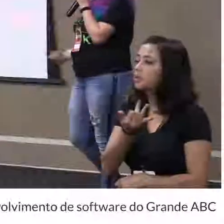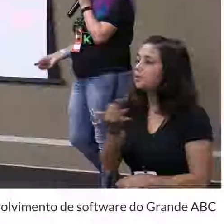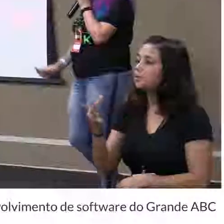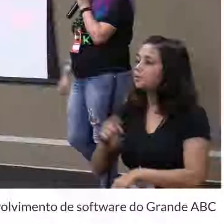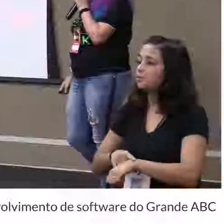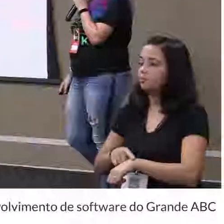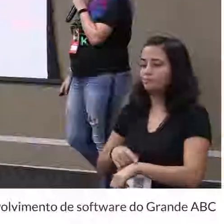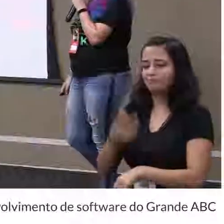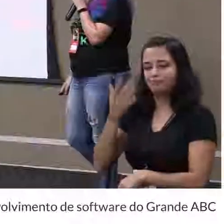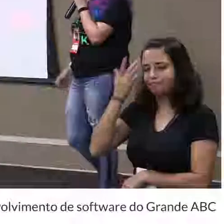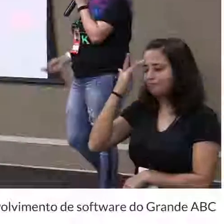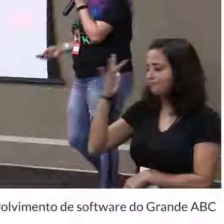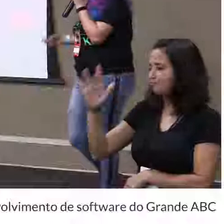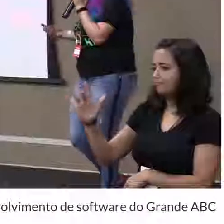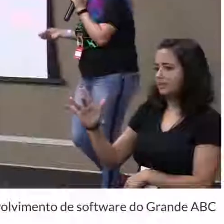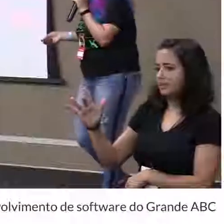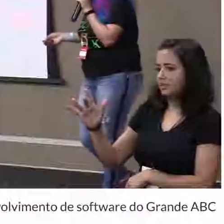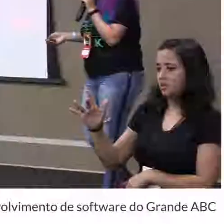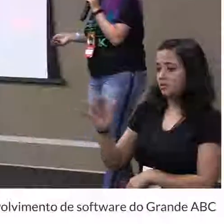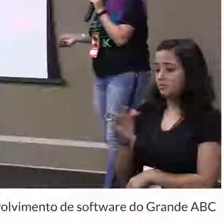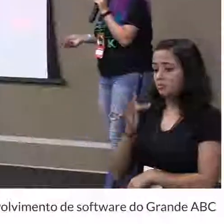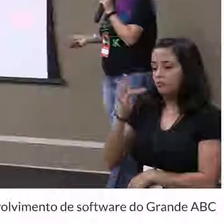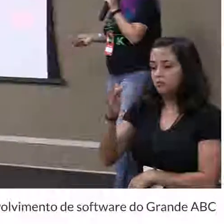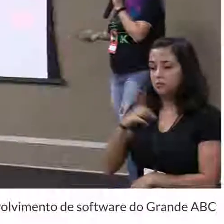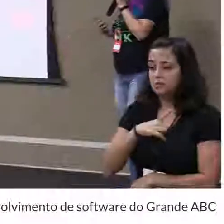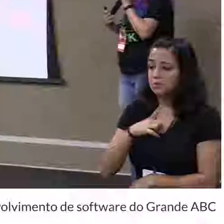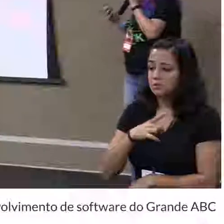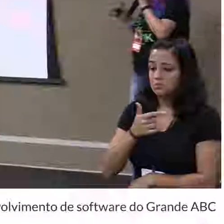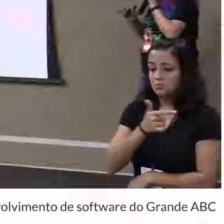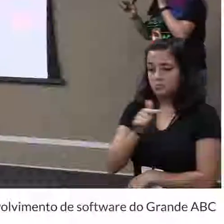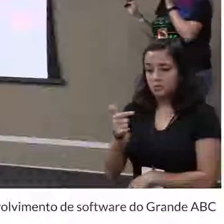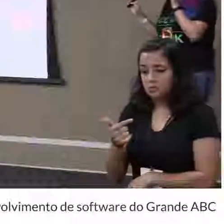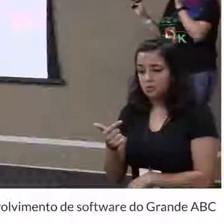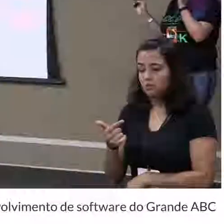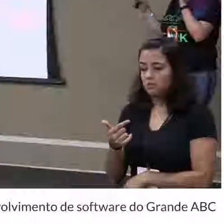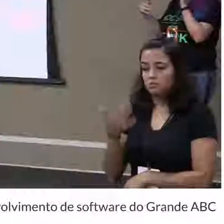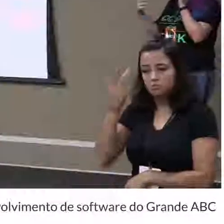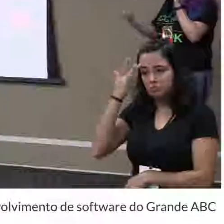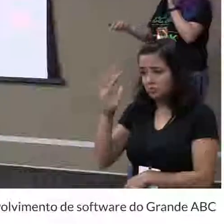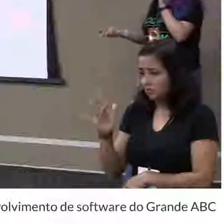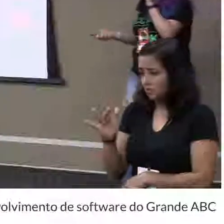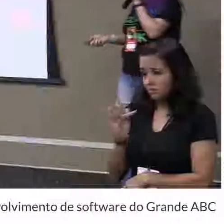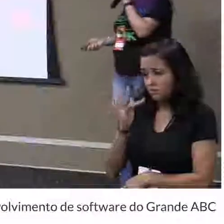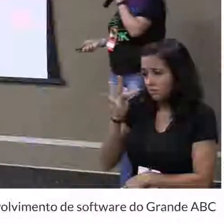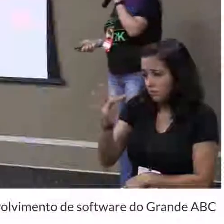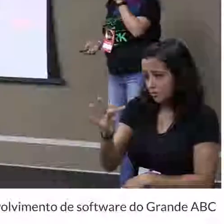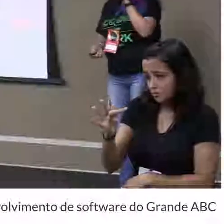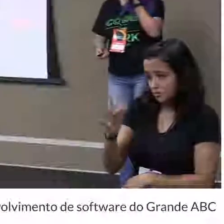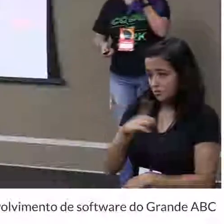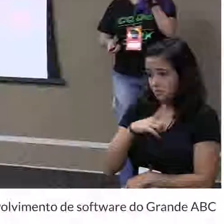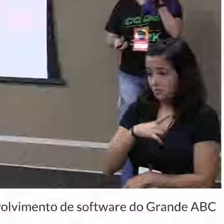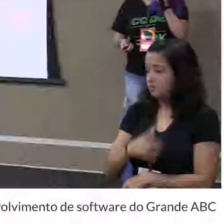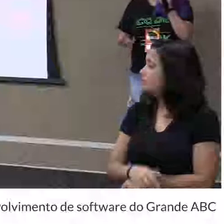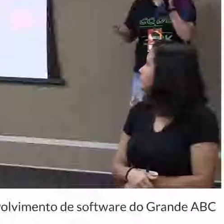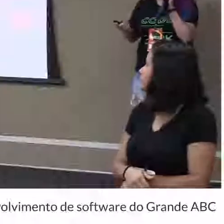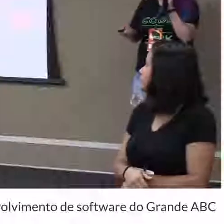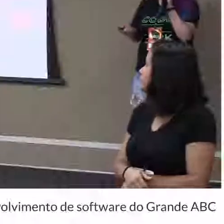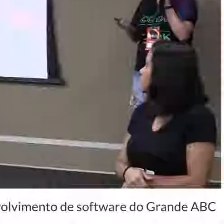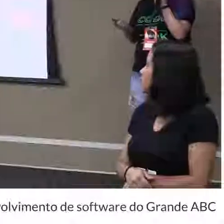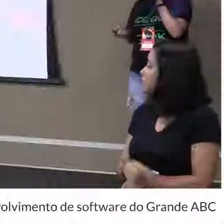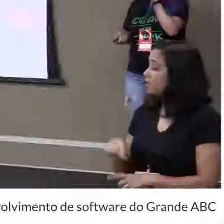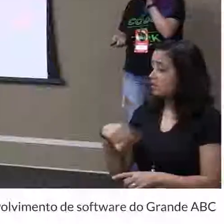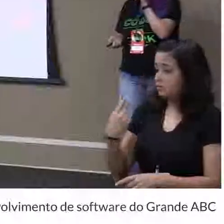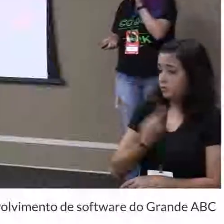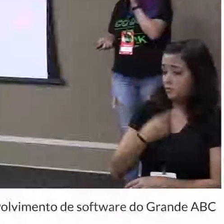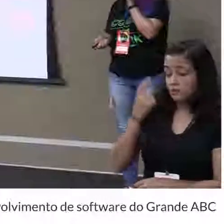Eu não sei. Nem sei se vai ter, na verdade, né? Não sei, não faço a mínima ideia nem se vai ser nativo um dia. E aí a gente cai